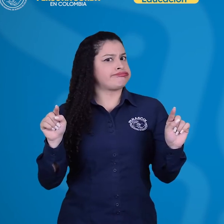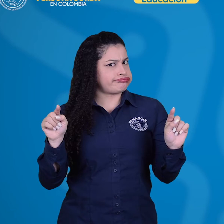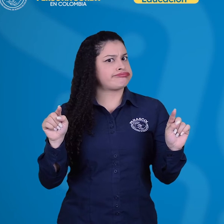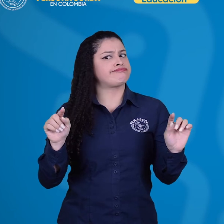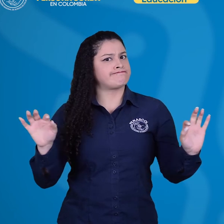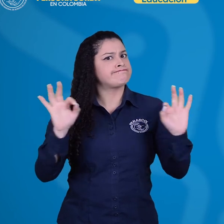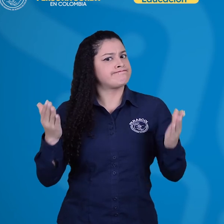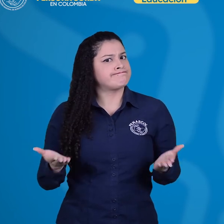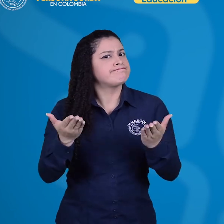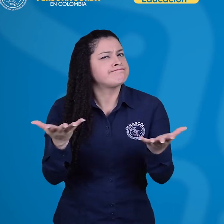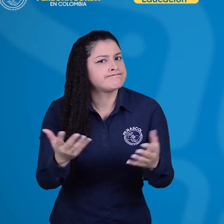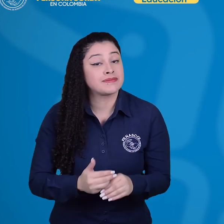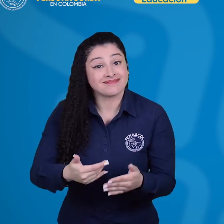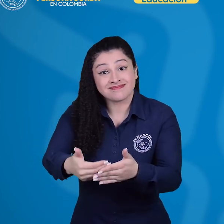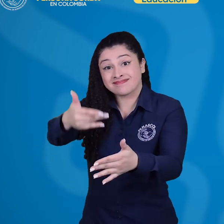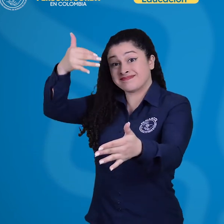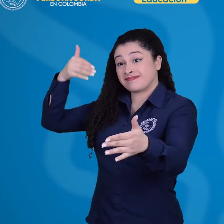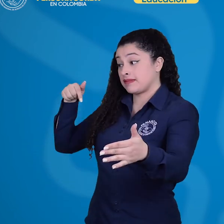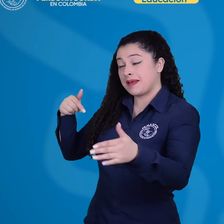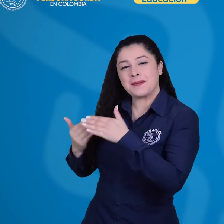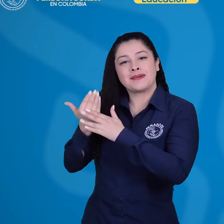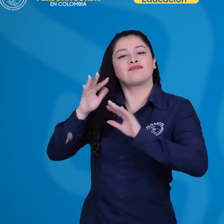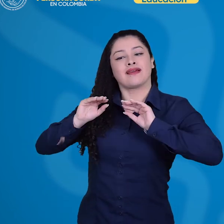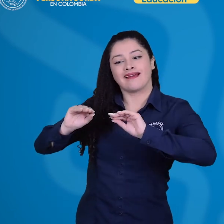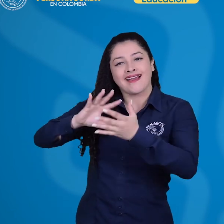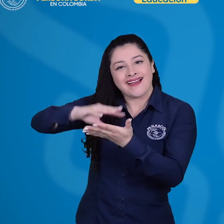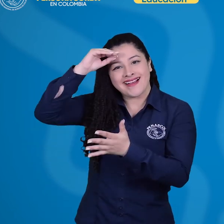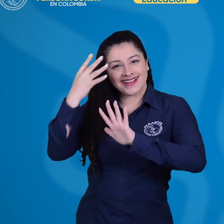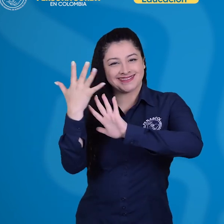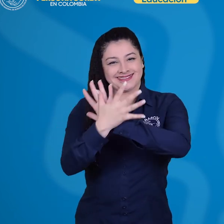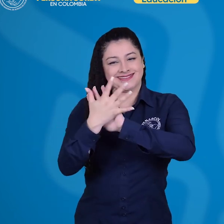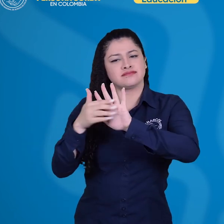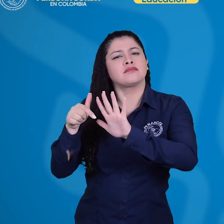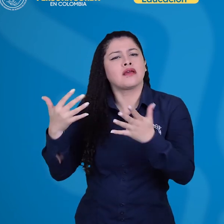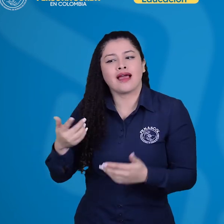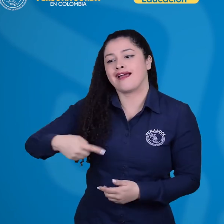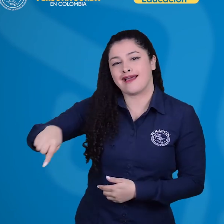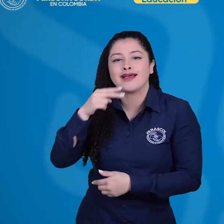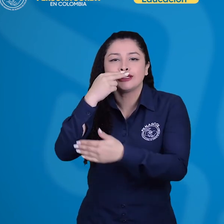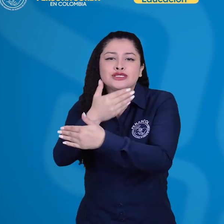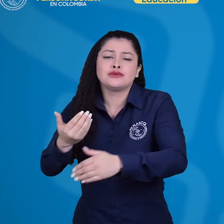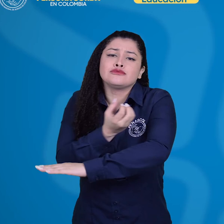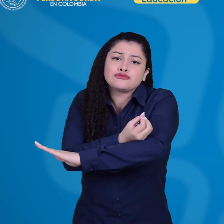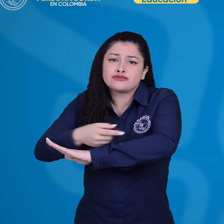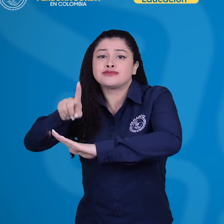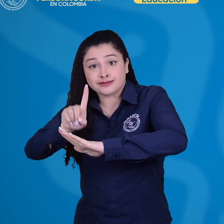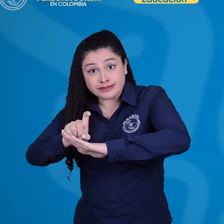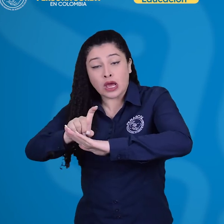Nacional revise los procesos a la fecha implementados para el aprendizaje de la lengua de señas colombiana en la primera